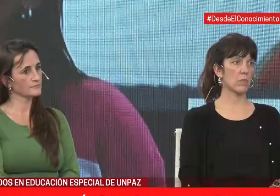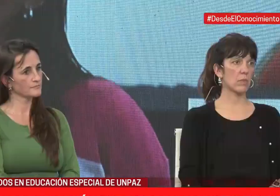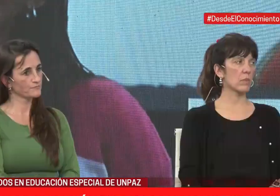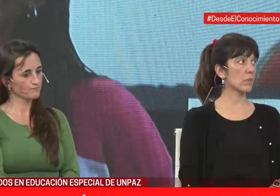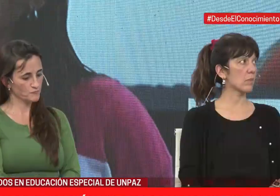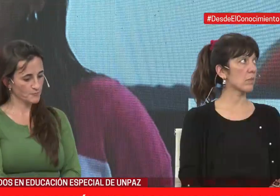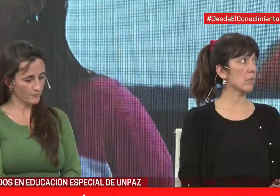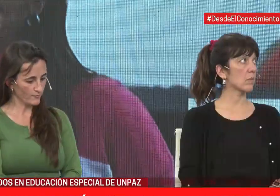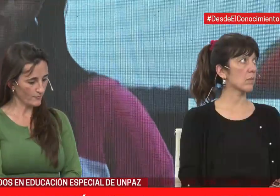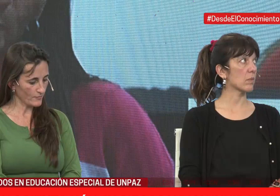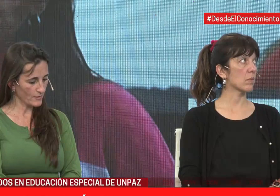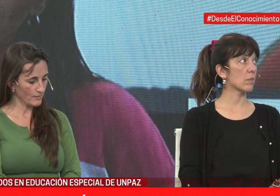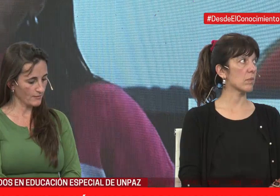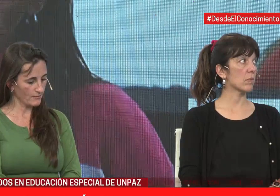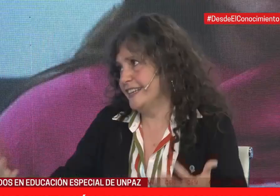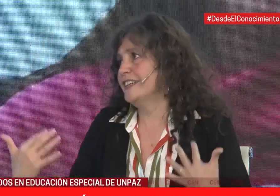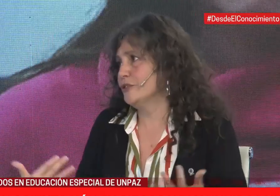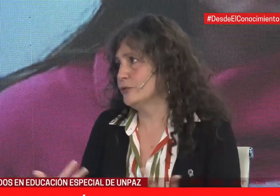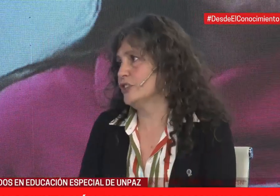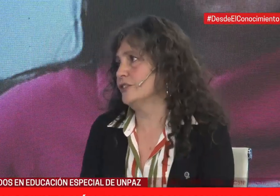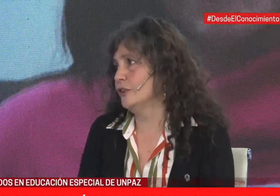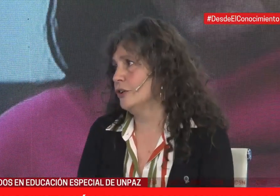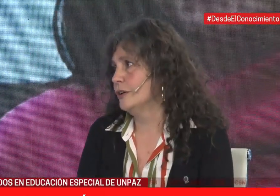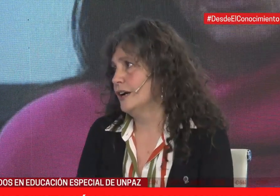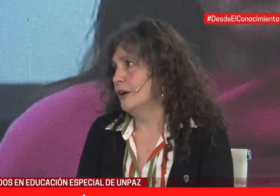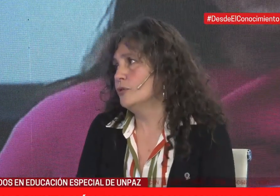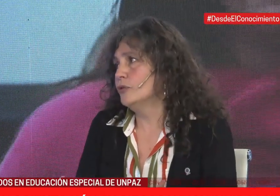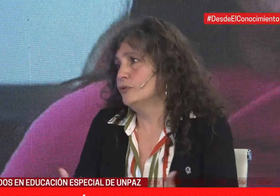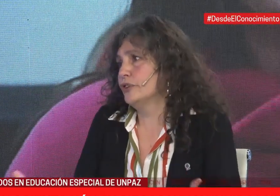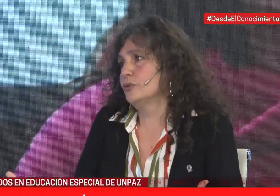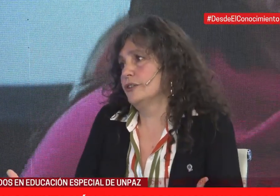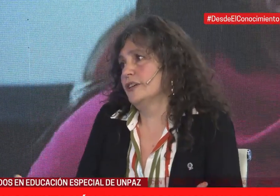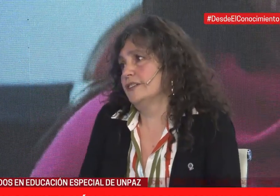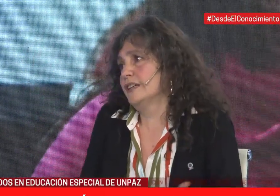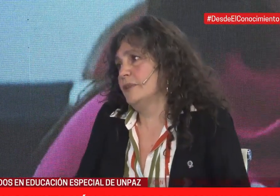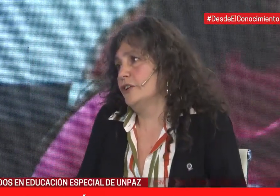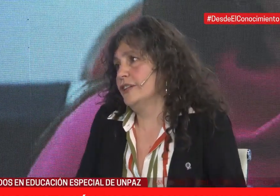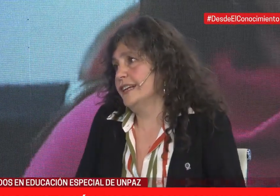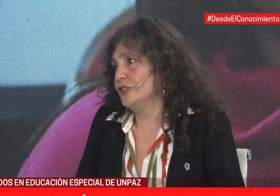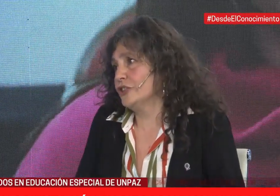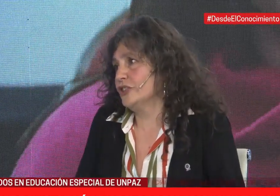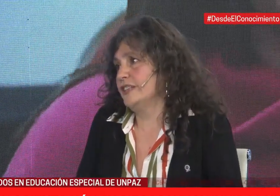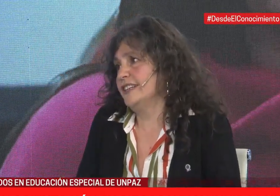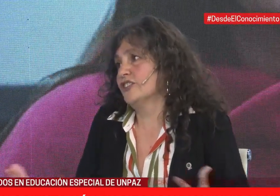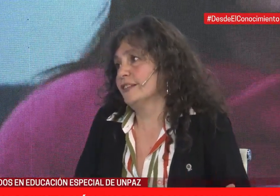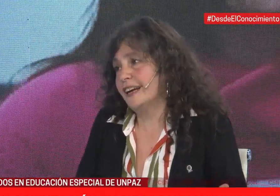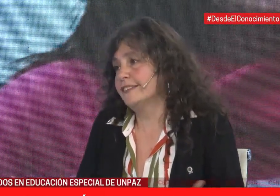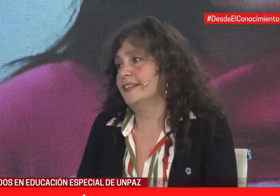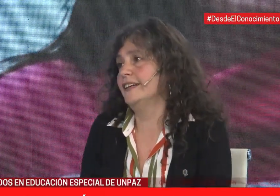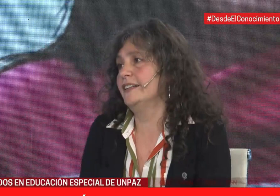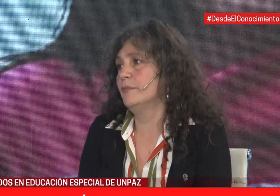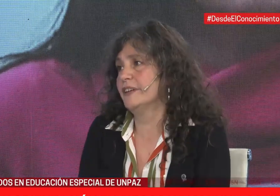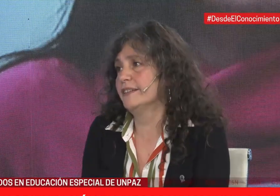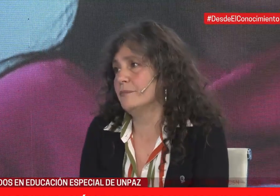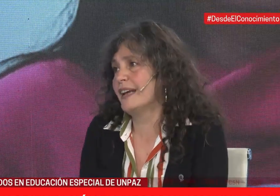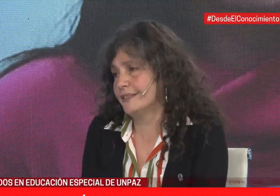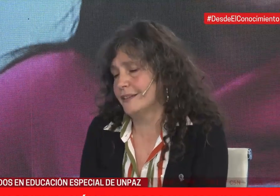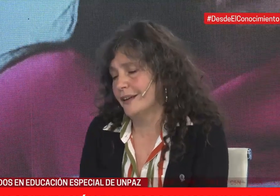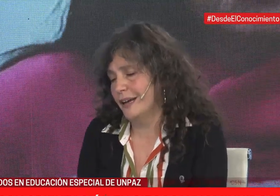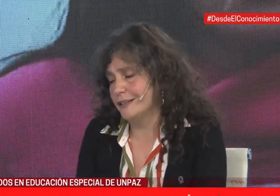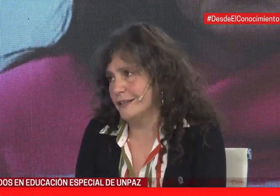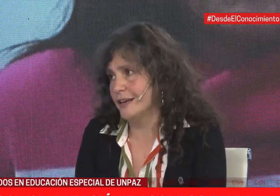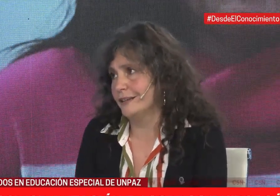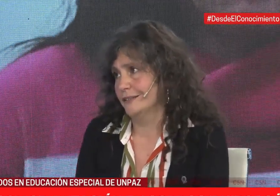la democracia, para seguir ampliándose, tiene que seguir incluyendo a un conjunto de sujetos que tienen menos derechos. Y de eso se trata, de aprender